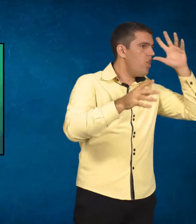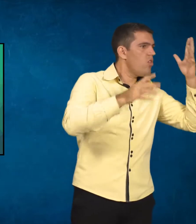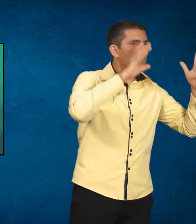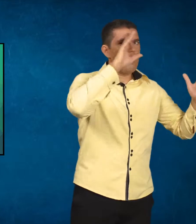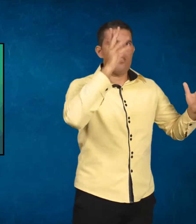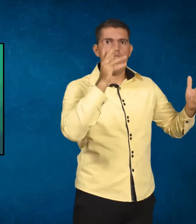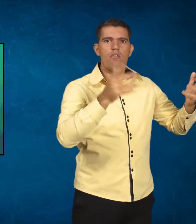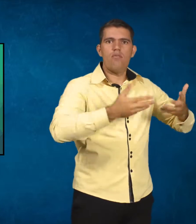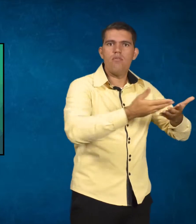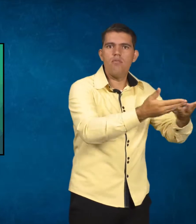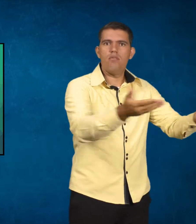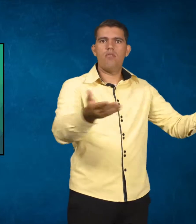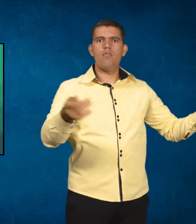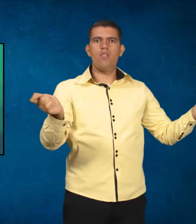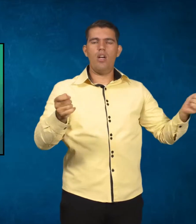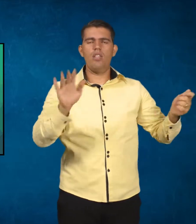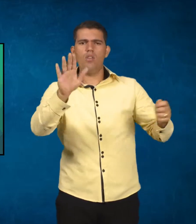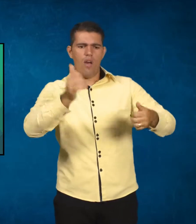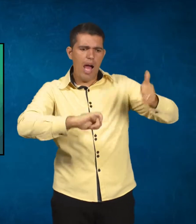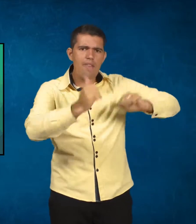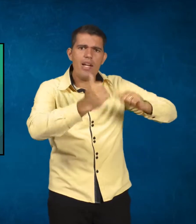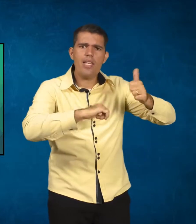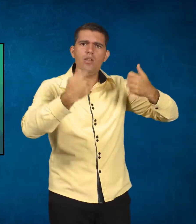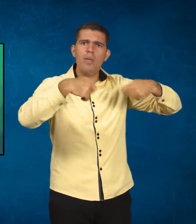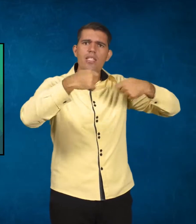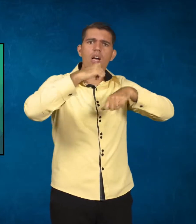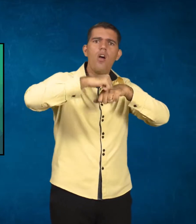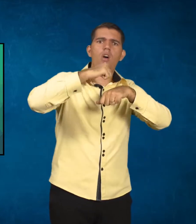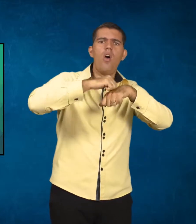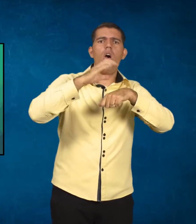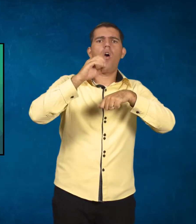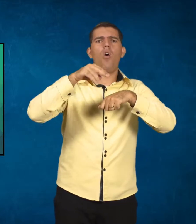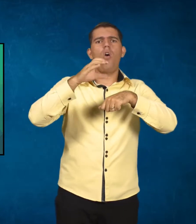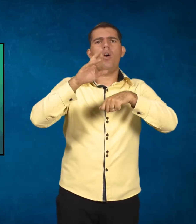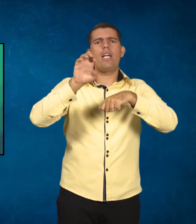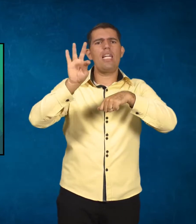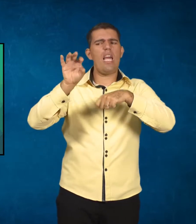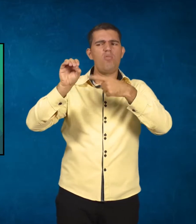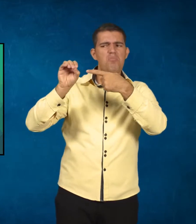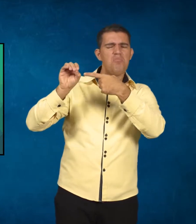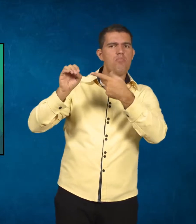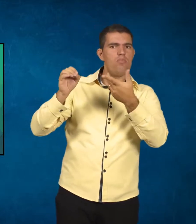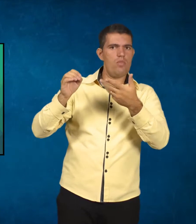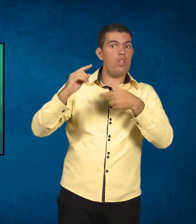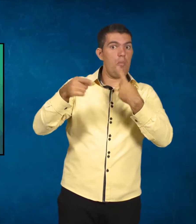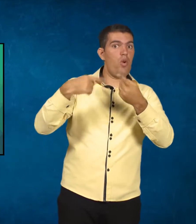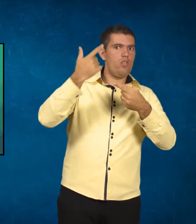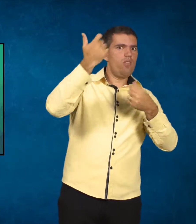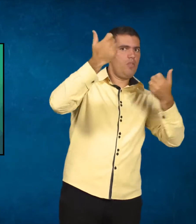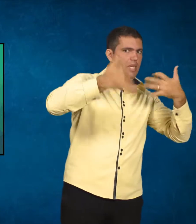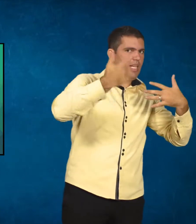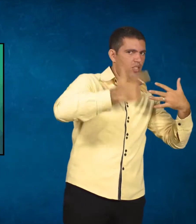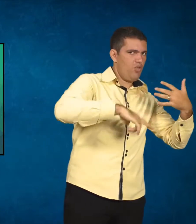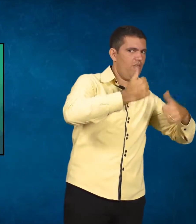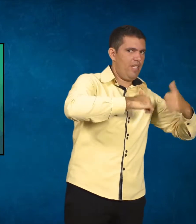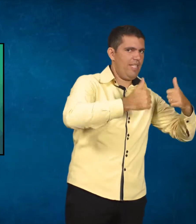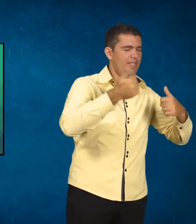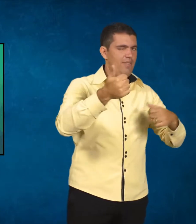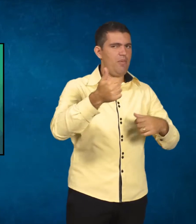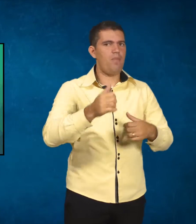mais concreta. Eu vou voltar na avaliação de novo. O que ele acredita então? Que as